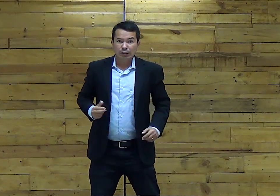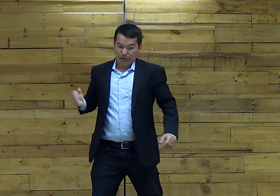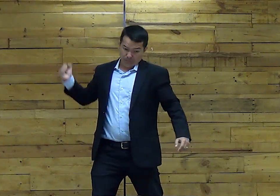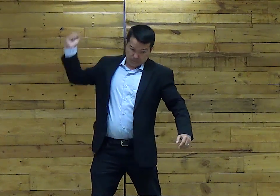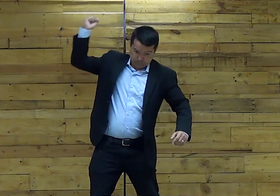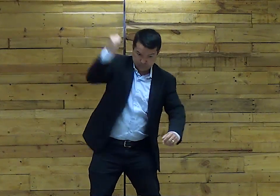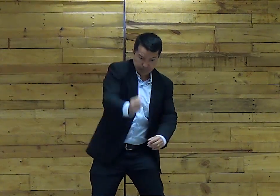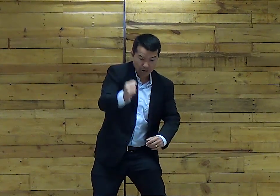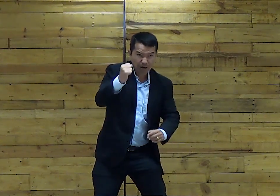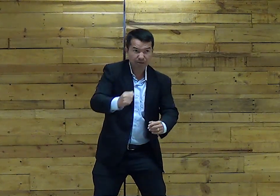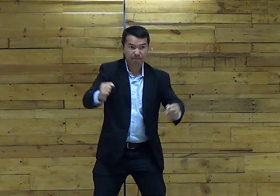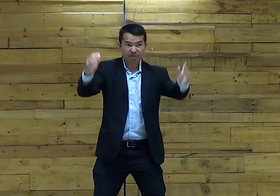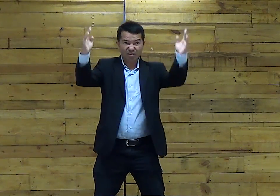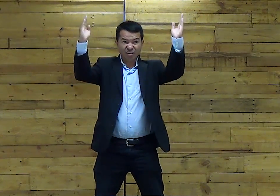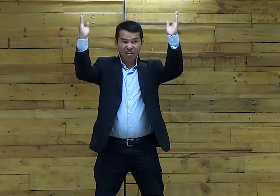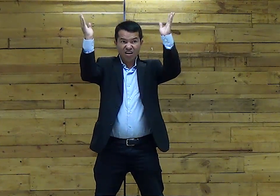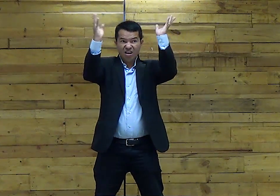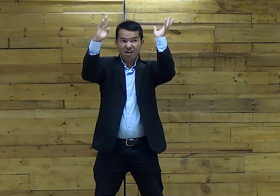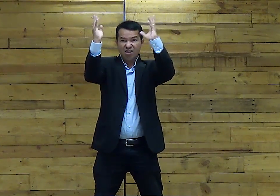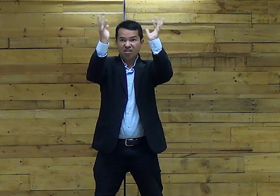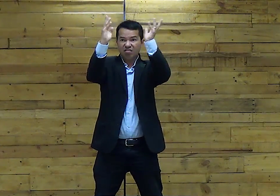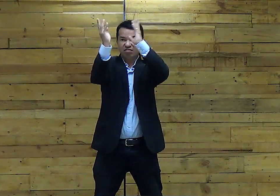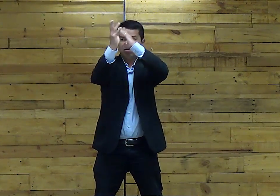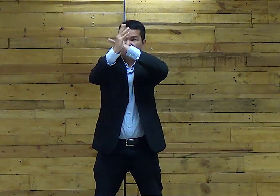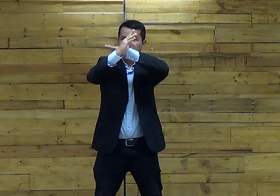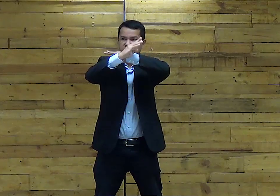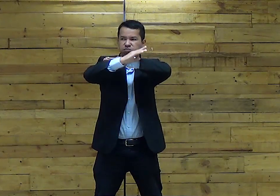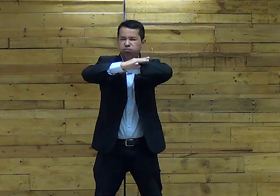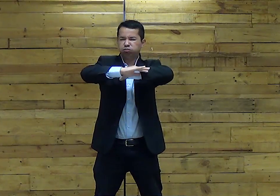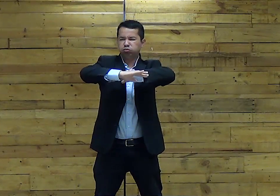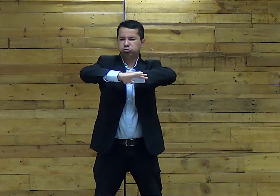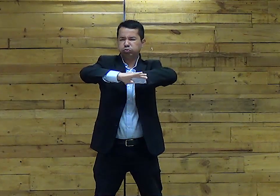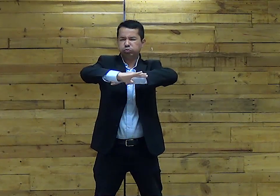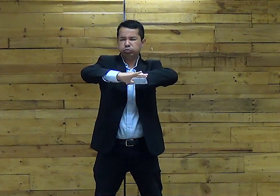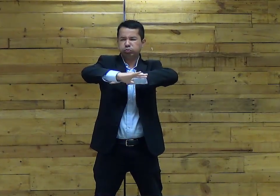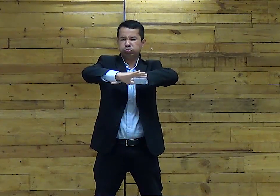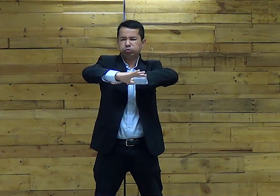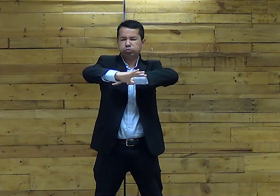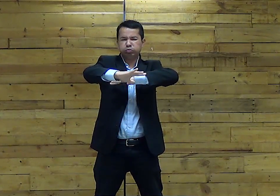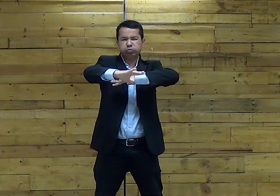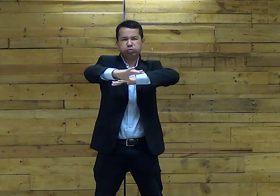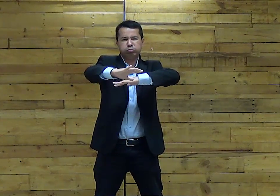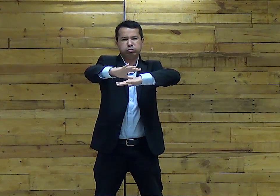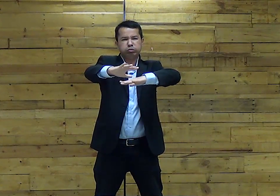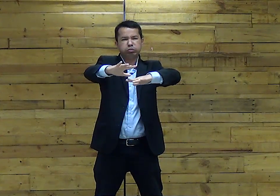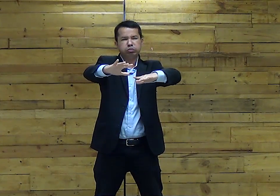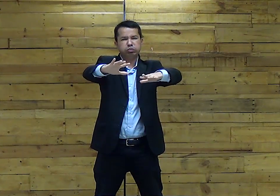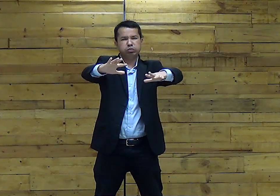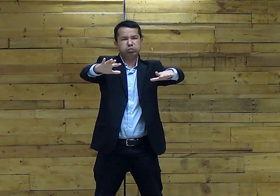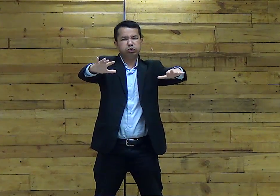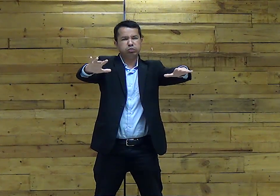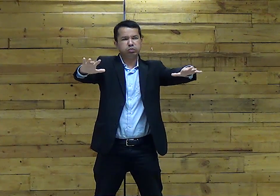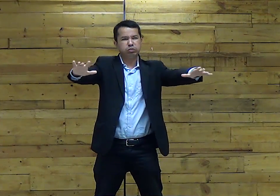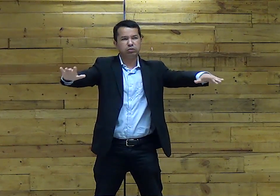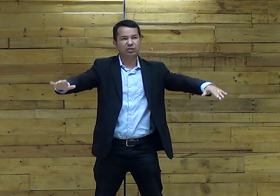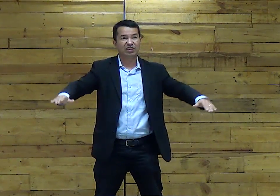E Moisés Moisés Novamente Ao acabar de atravessar Moisés toca novamente Naquelas águas E elas se